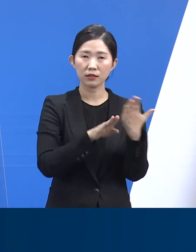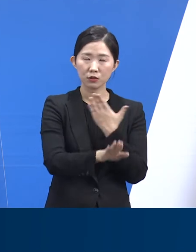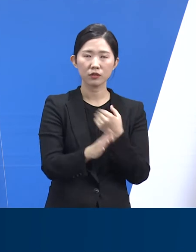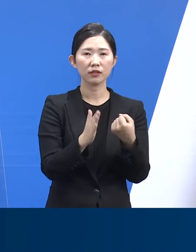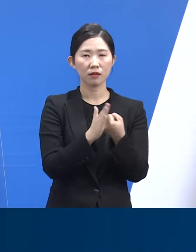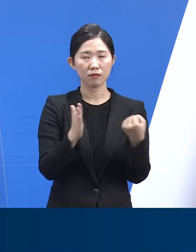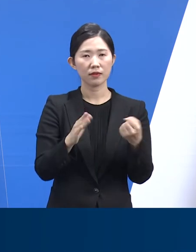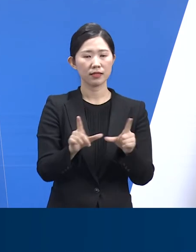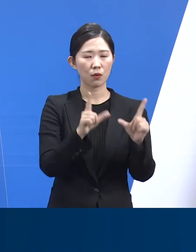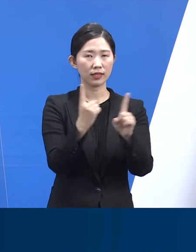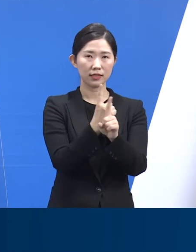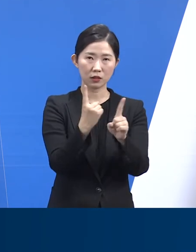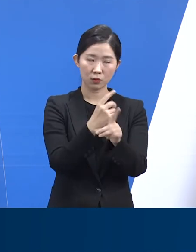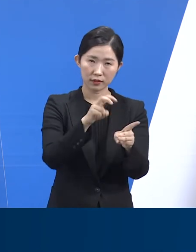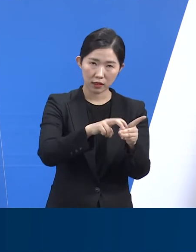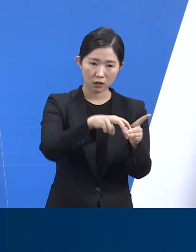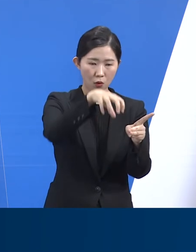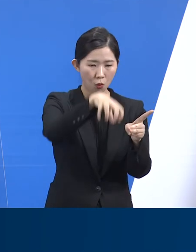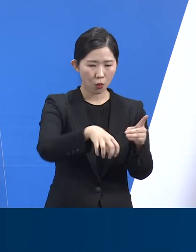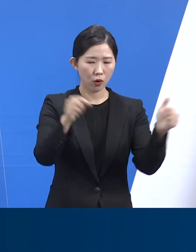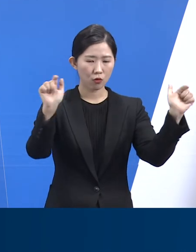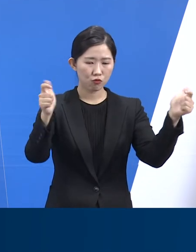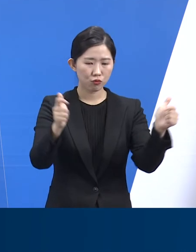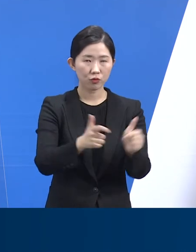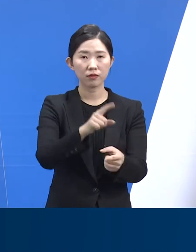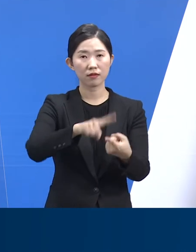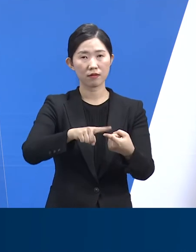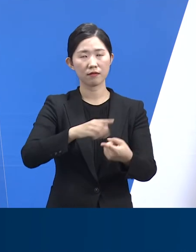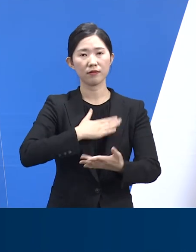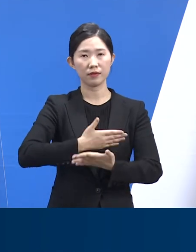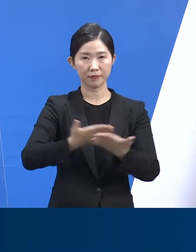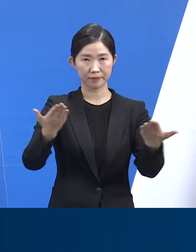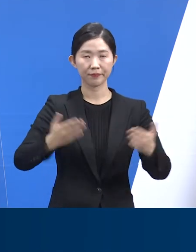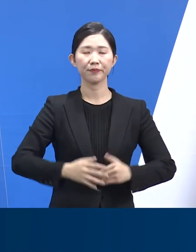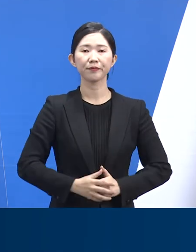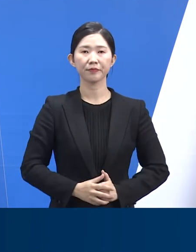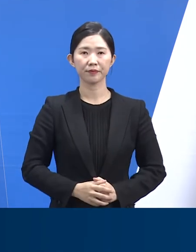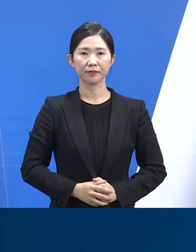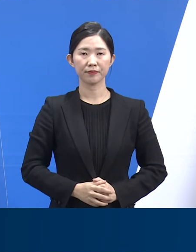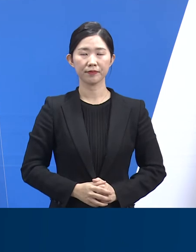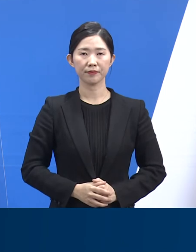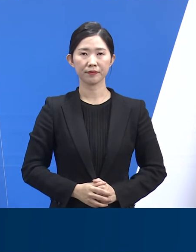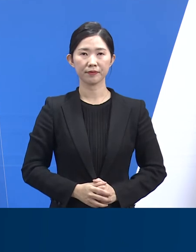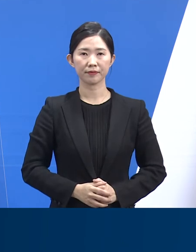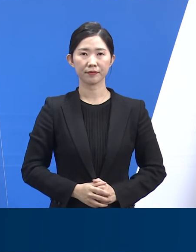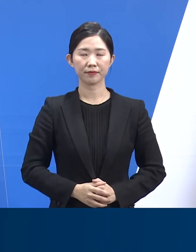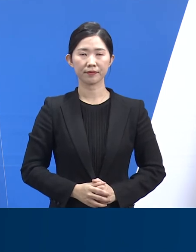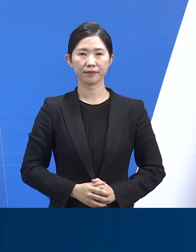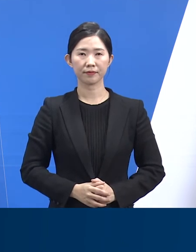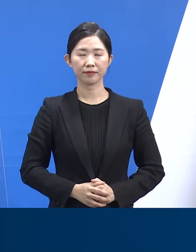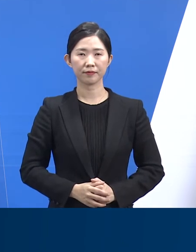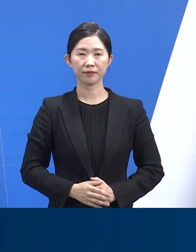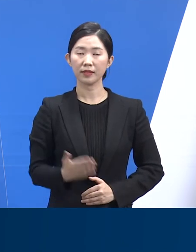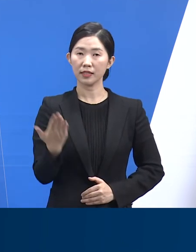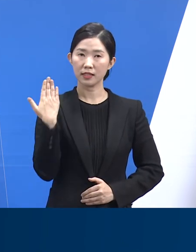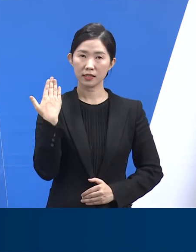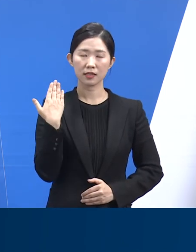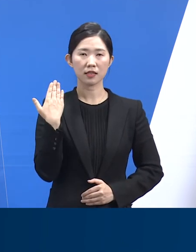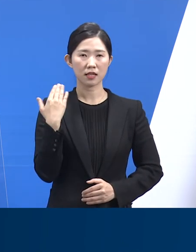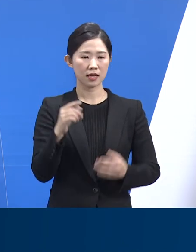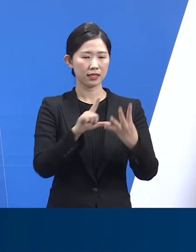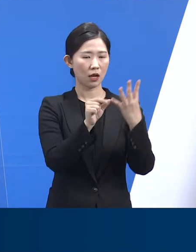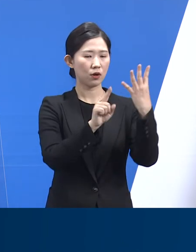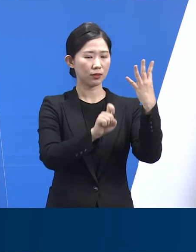생활치료센터 단계적 감축 추진사항에 대해서 말씀드리겠습니다. 지난 16일 도내